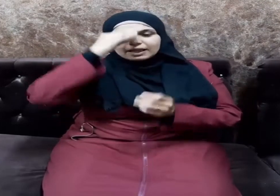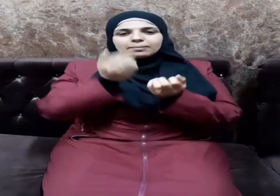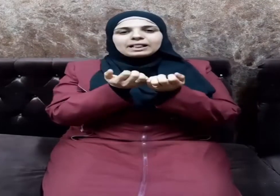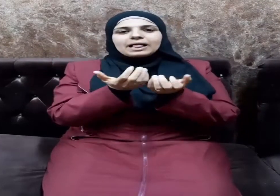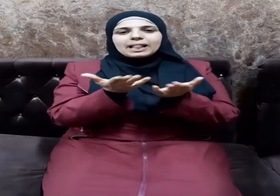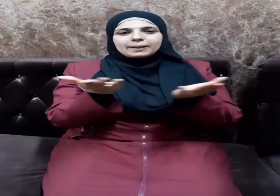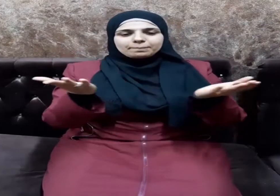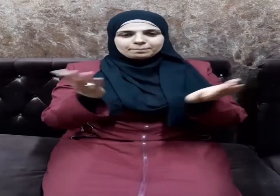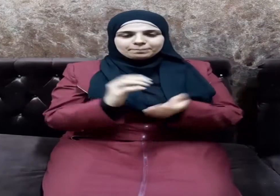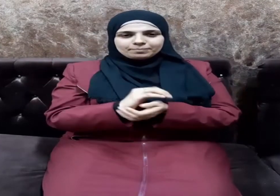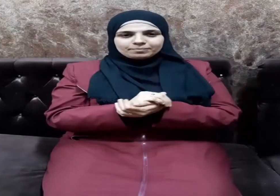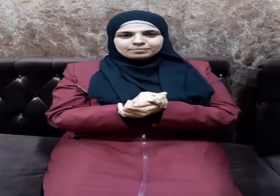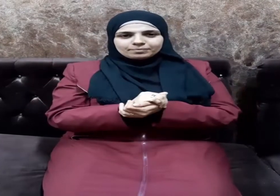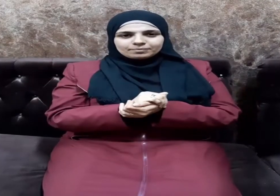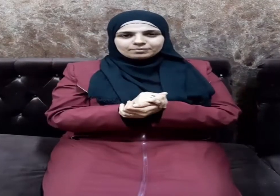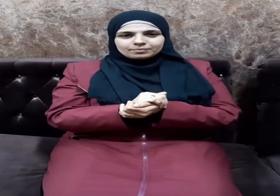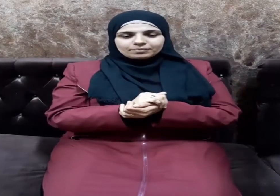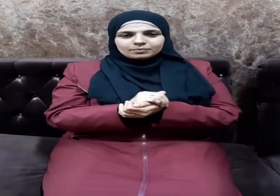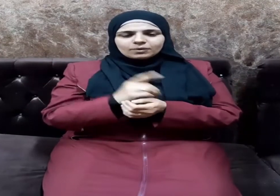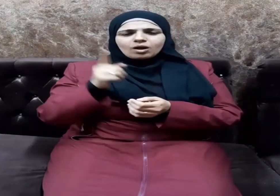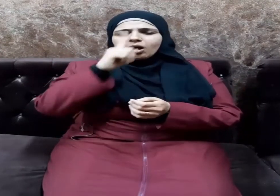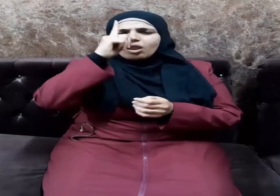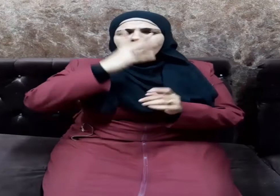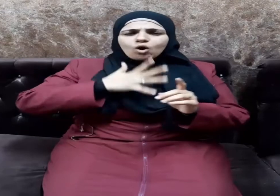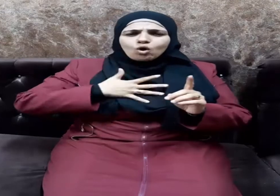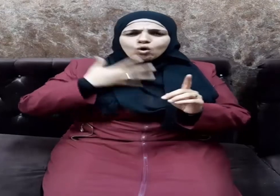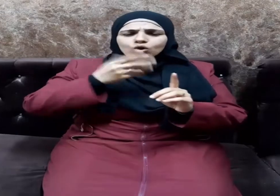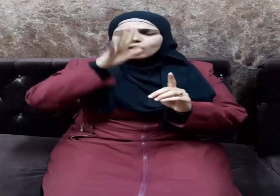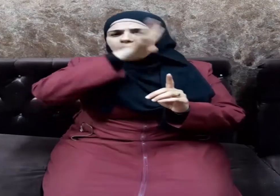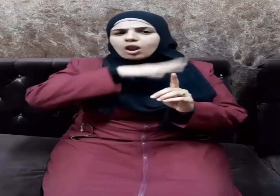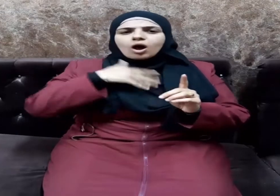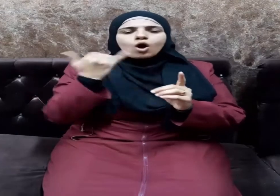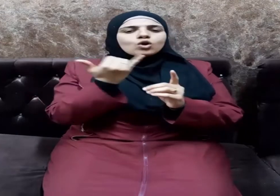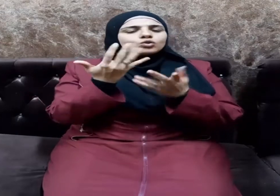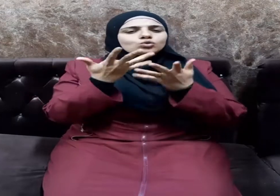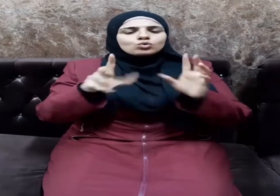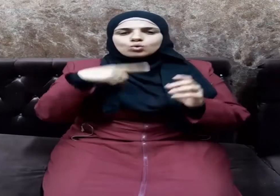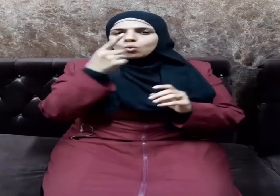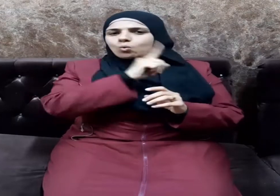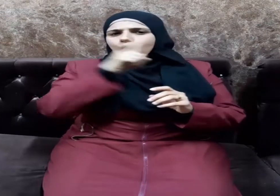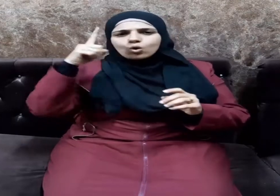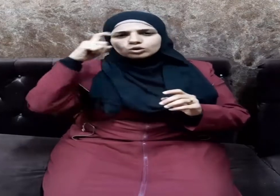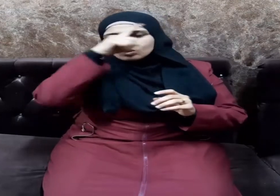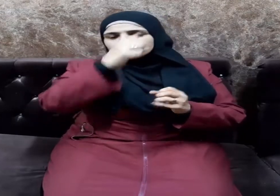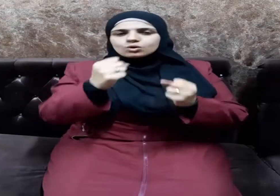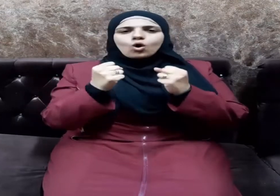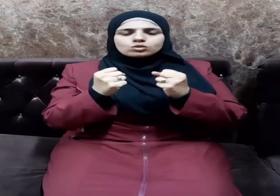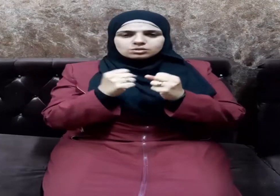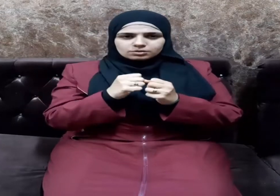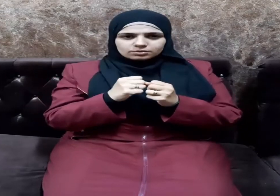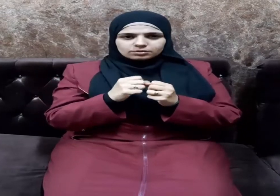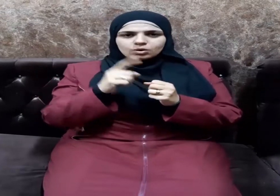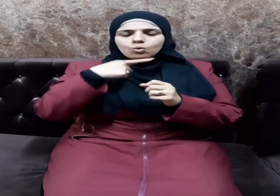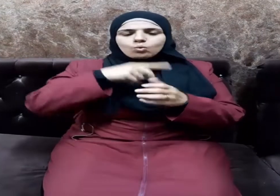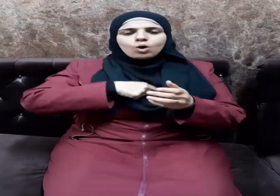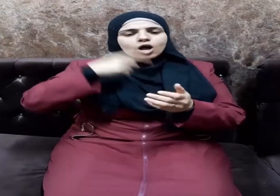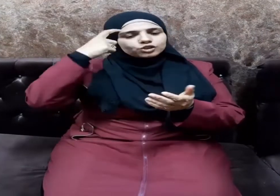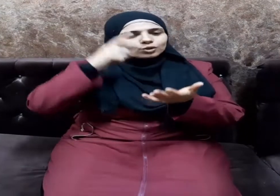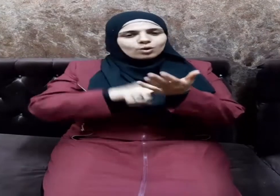كتابه الكريم يريد الله بكم اليسر ولا يريد بكم العسر وأشهد أن لا